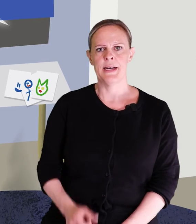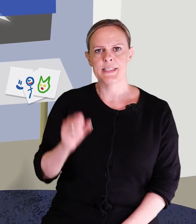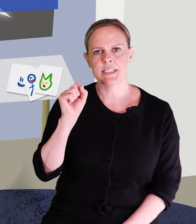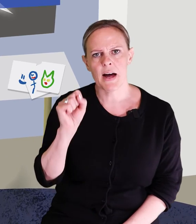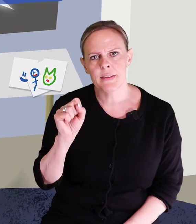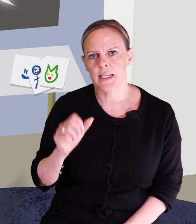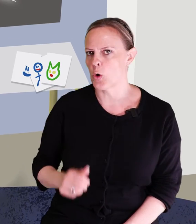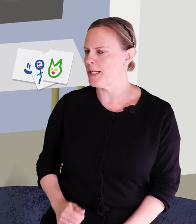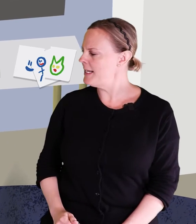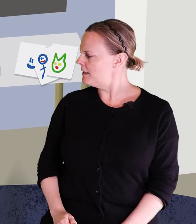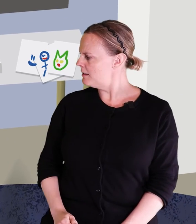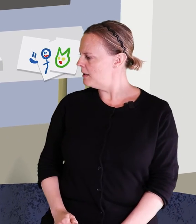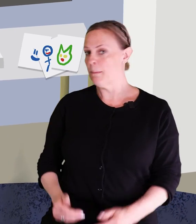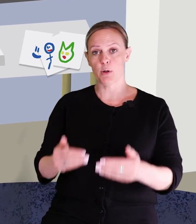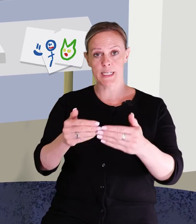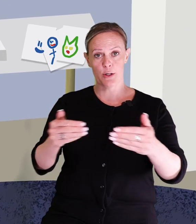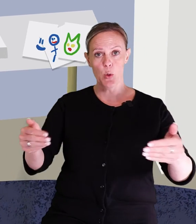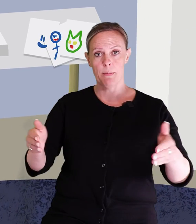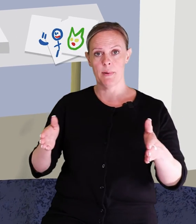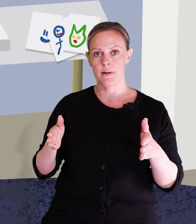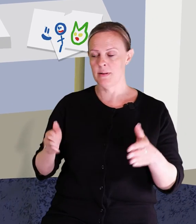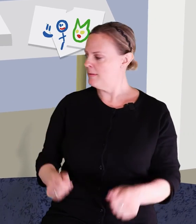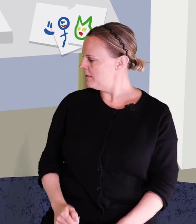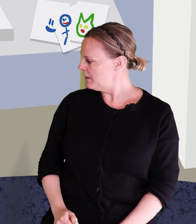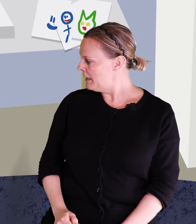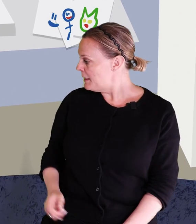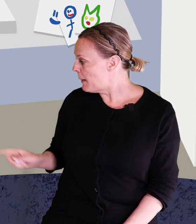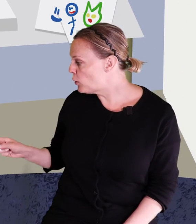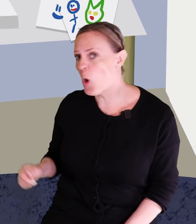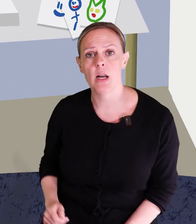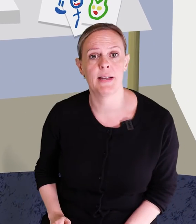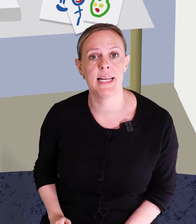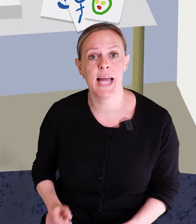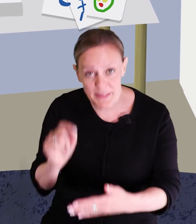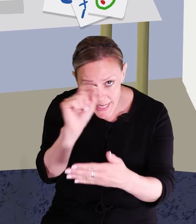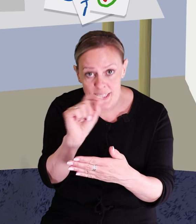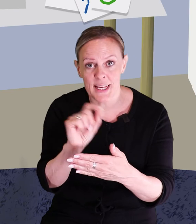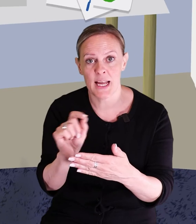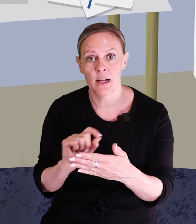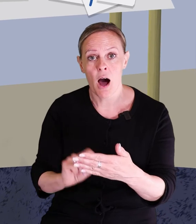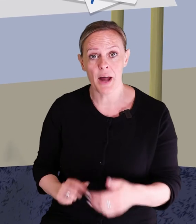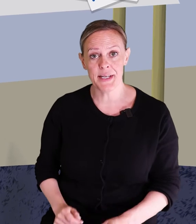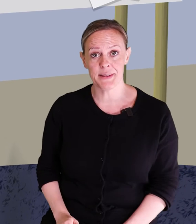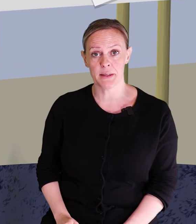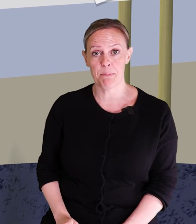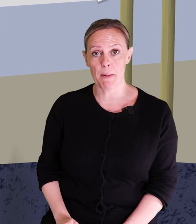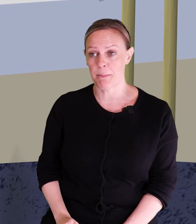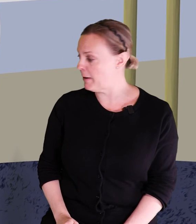Svante går in på sitt rum. Där på golvet ligger täckningen. Han ritat till pappa